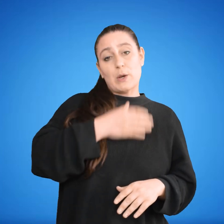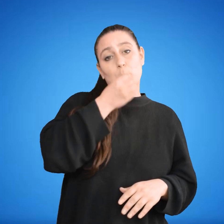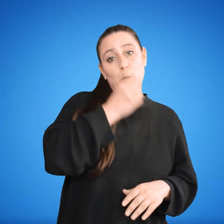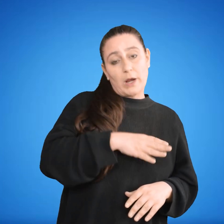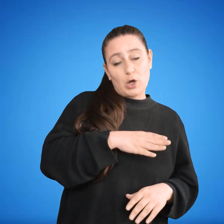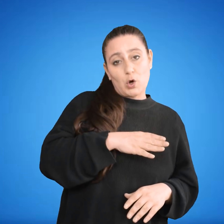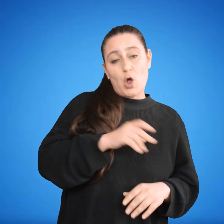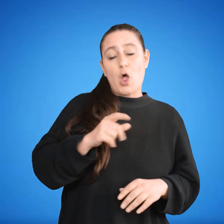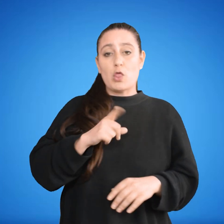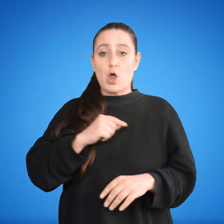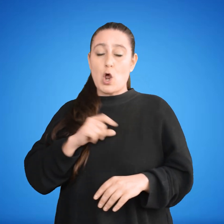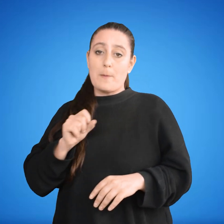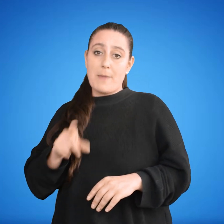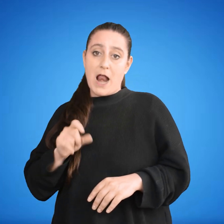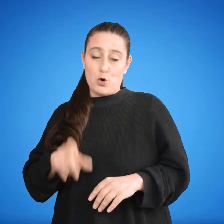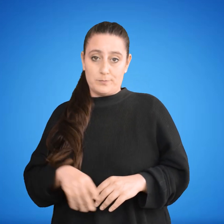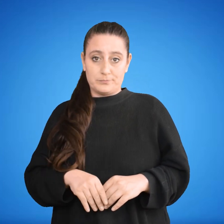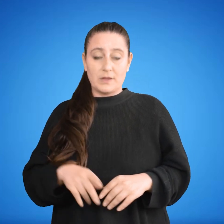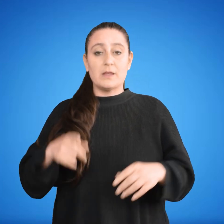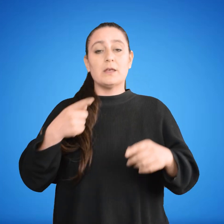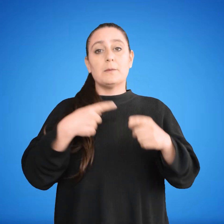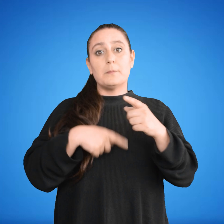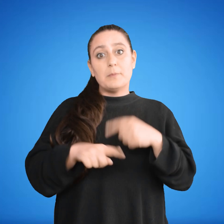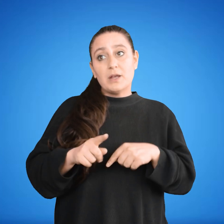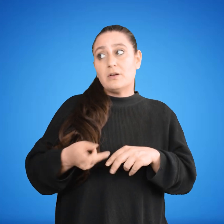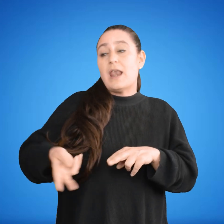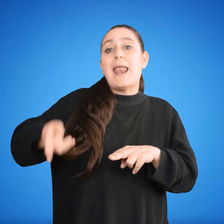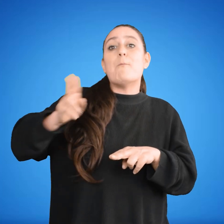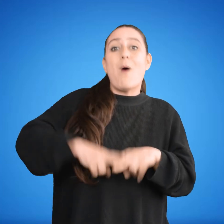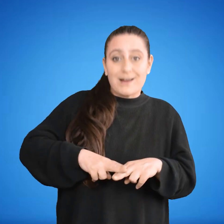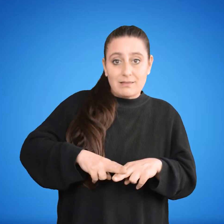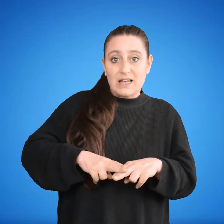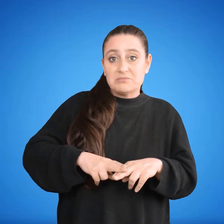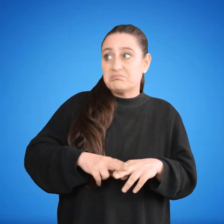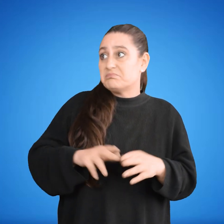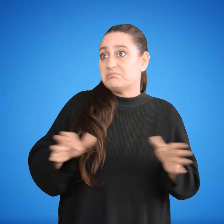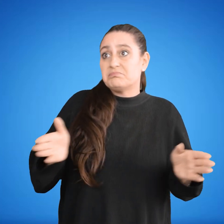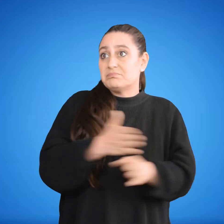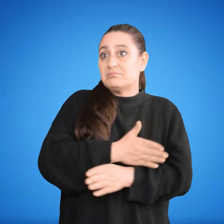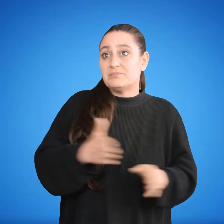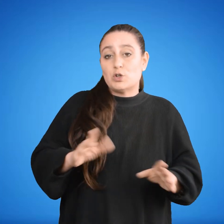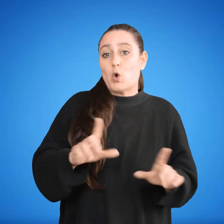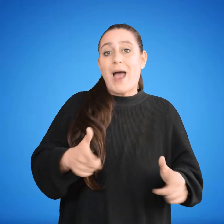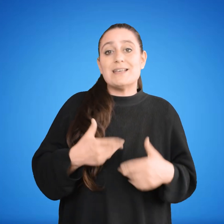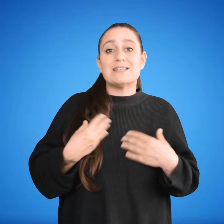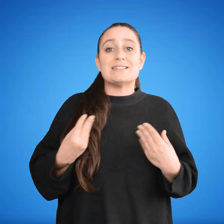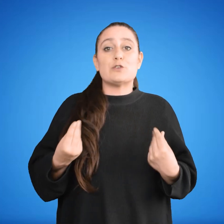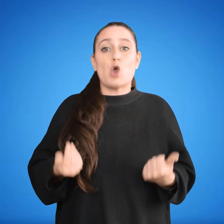mal. Así, el placer es bueno y el dolor es malo. Sin embargo, la muerte es la